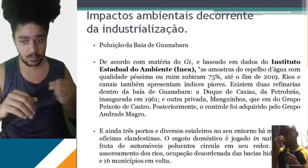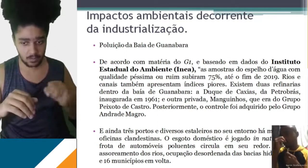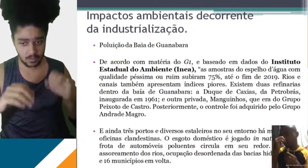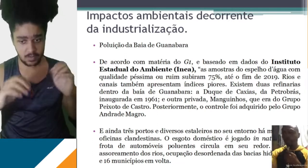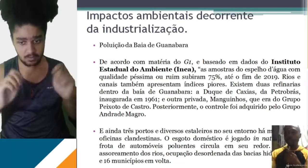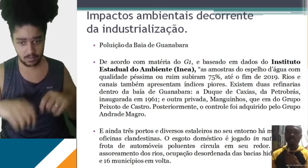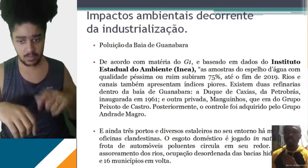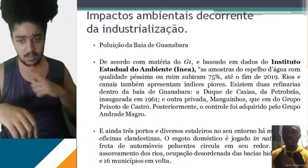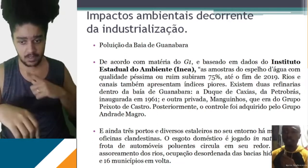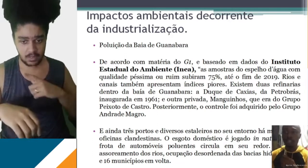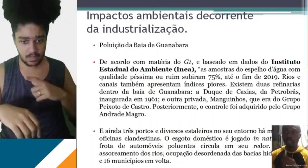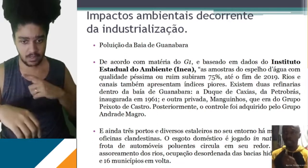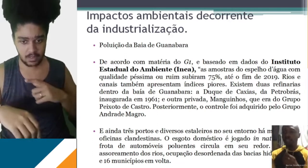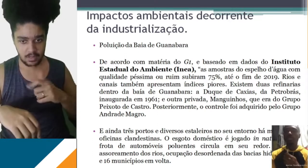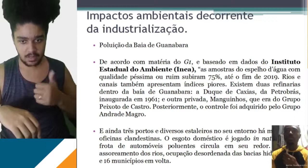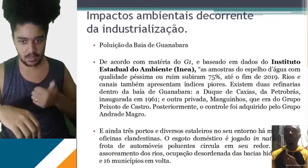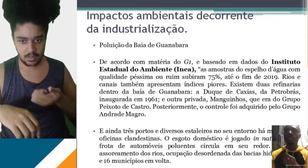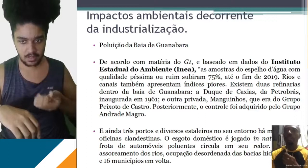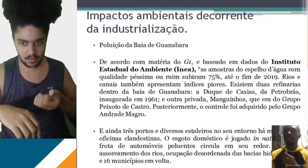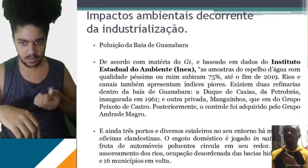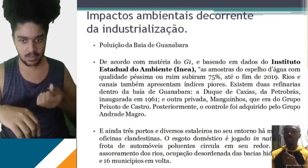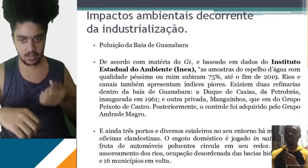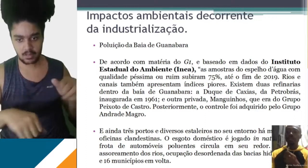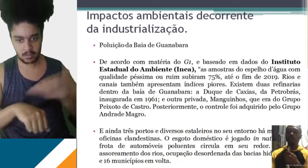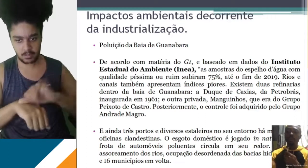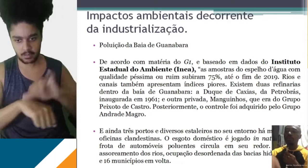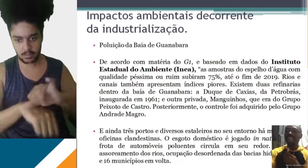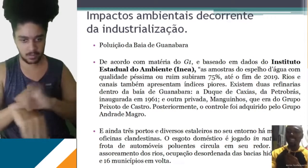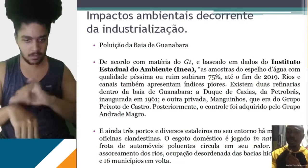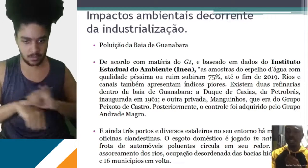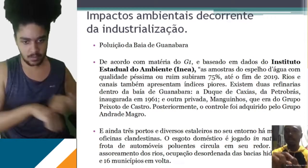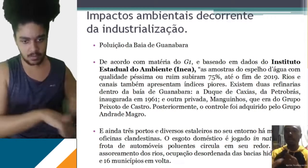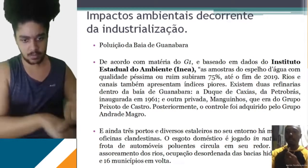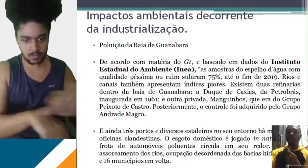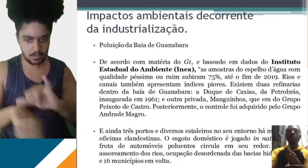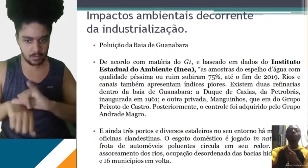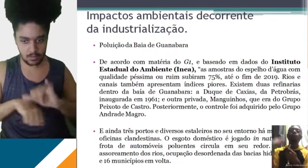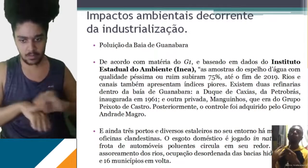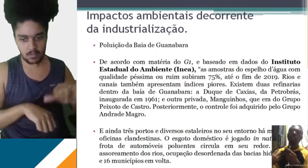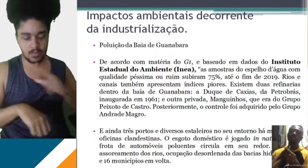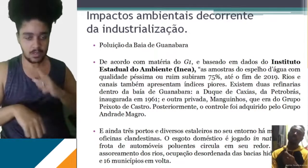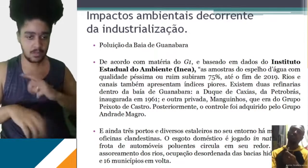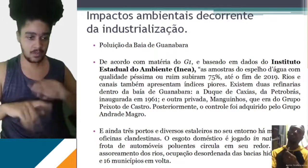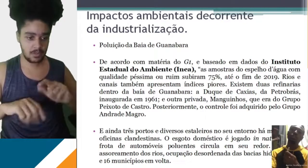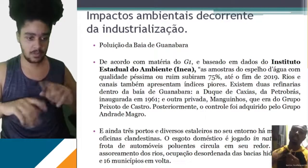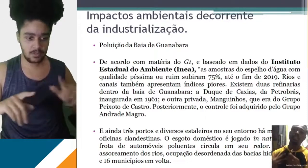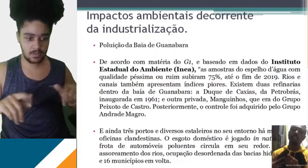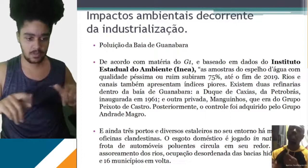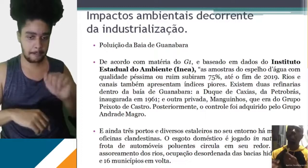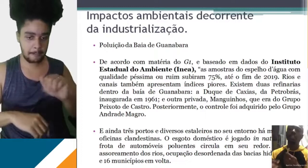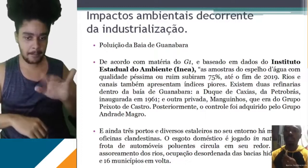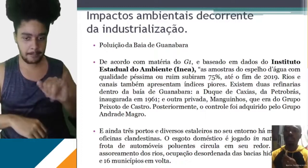gente tem várias bacias hidrográficas, 16 municípios em volta, então o problema não está ali na Bahia de Guanabara, o problema começa muito antes, começam os